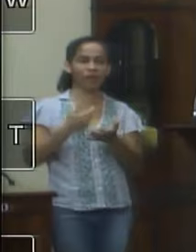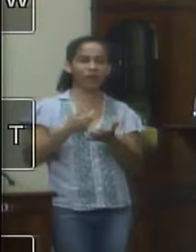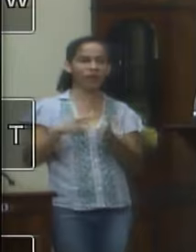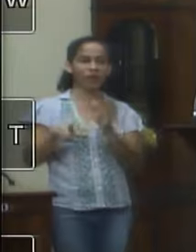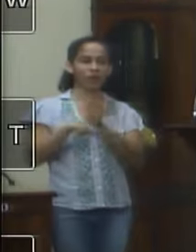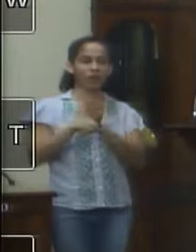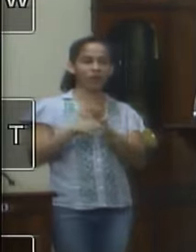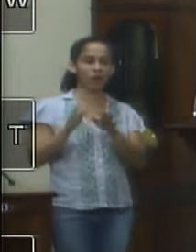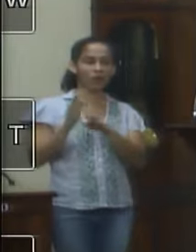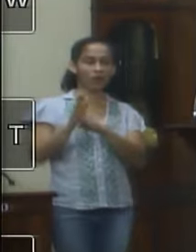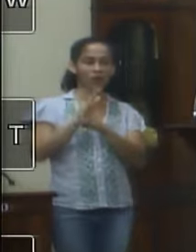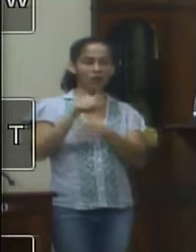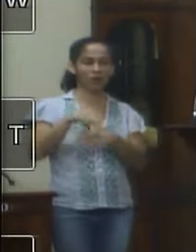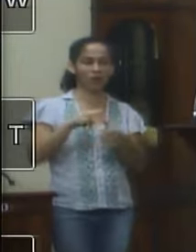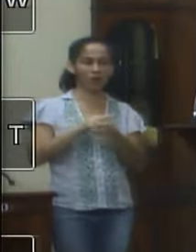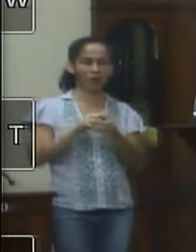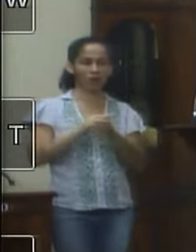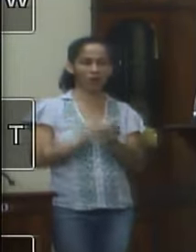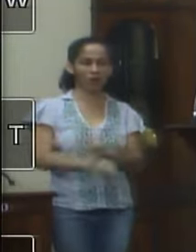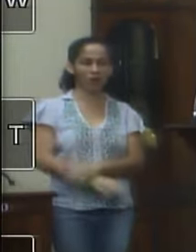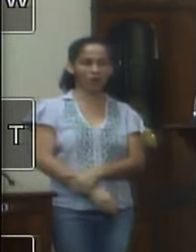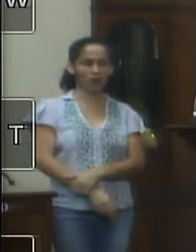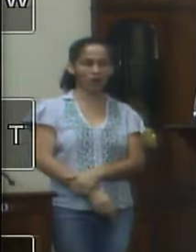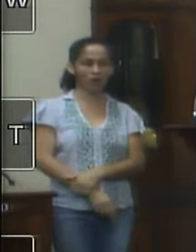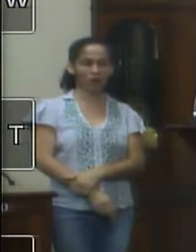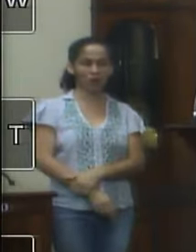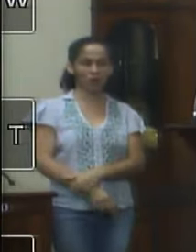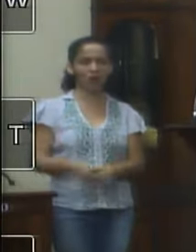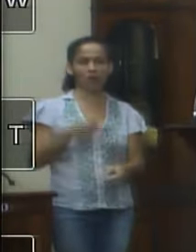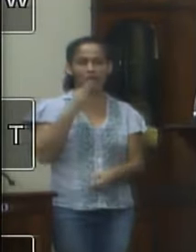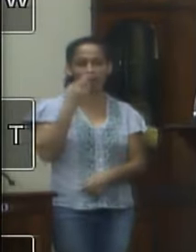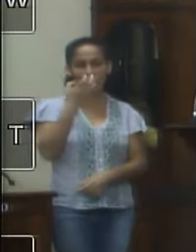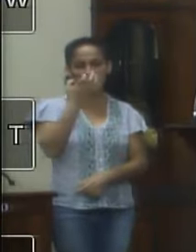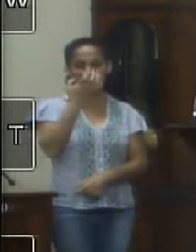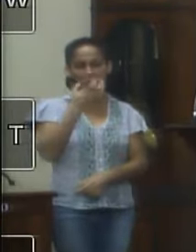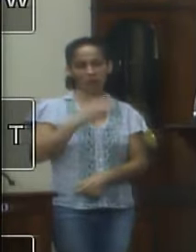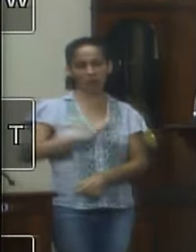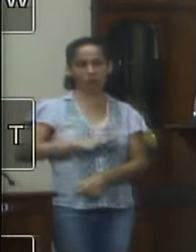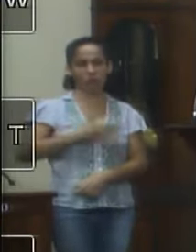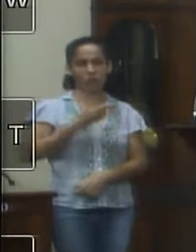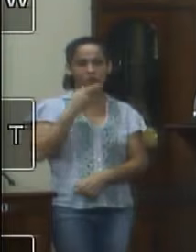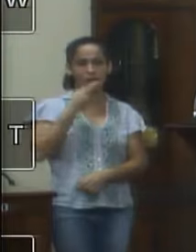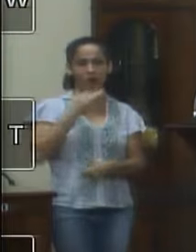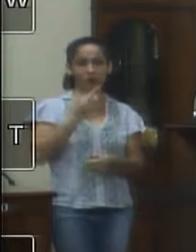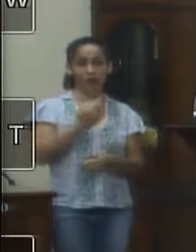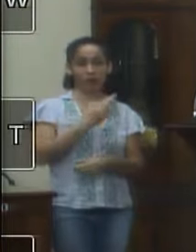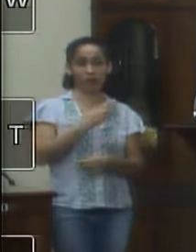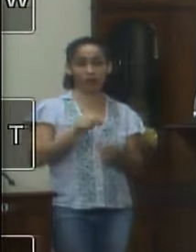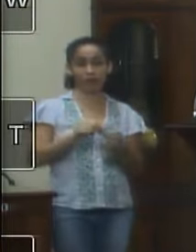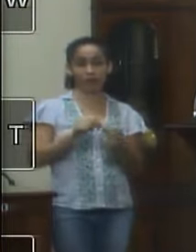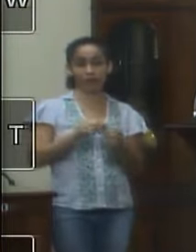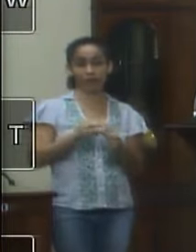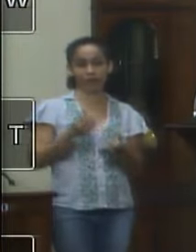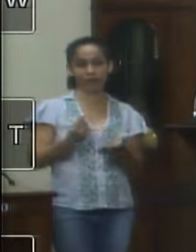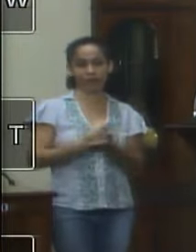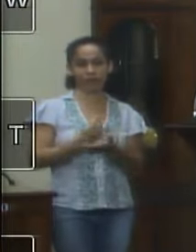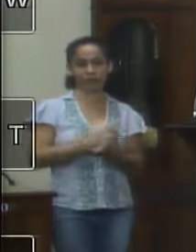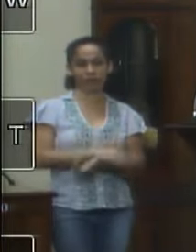o nosso município ela tem coragem a passimônia de mandar para mim uma resposta dessa quer dizer